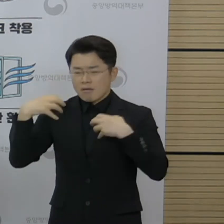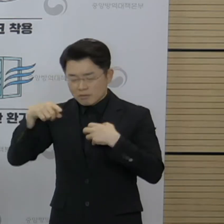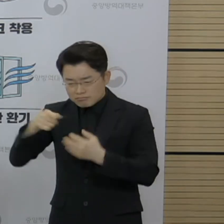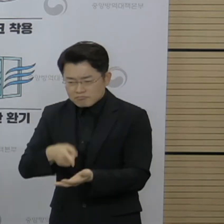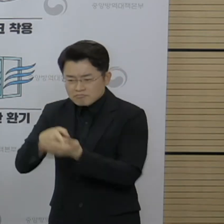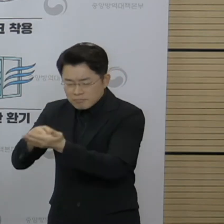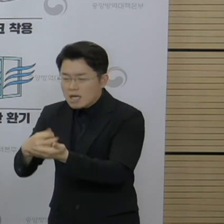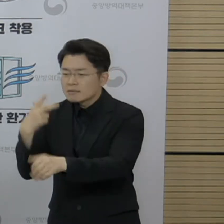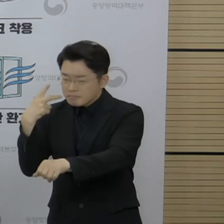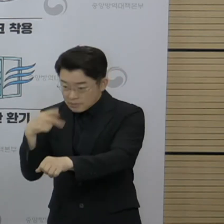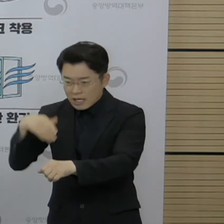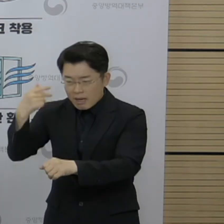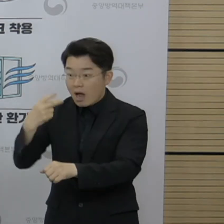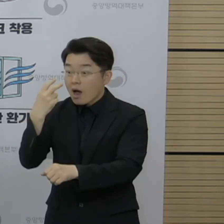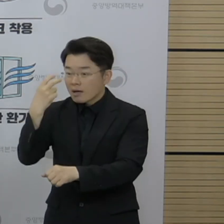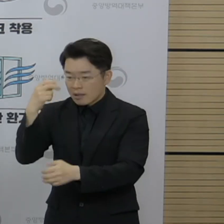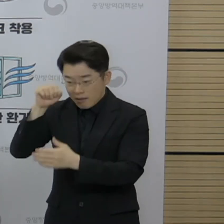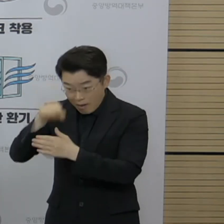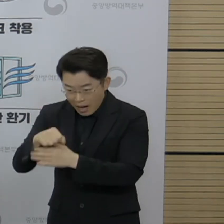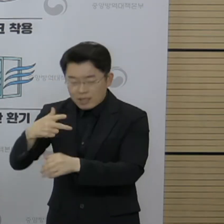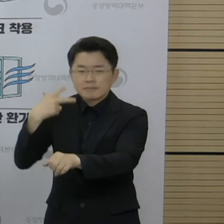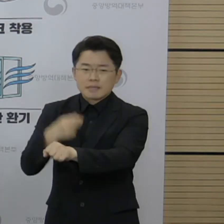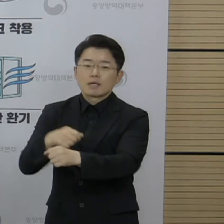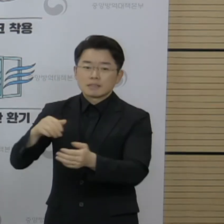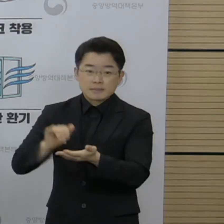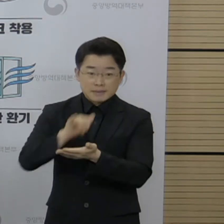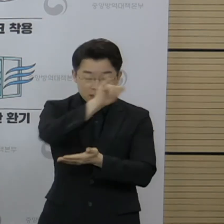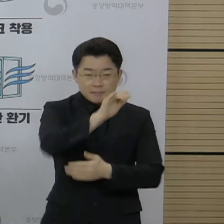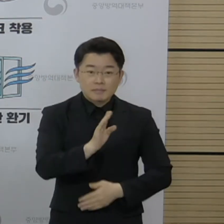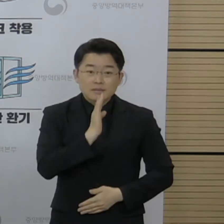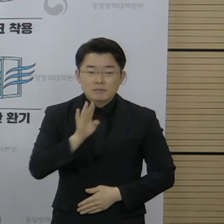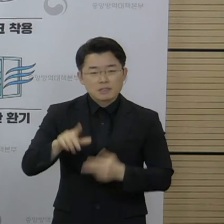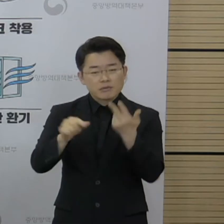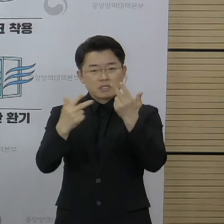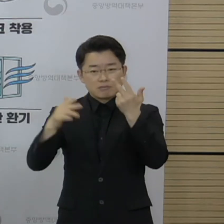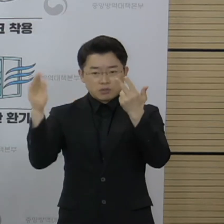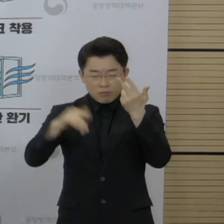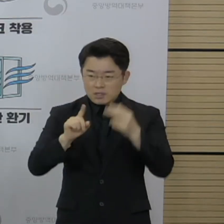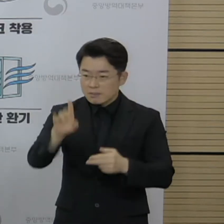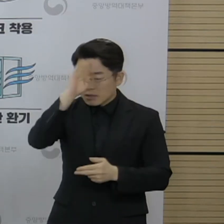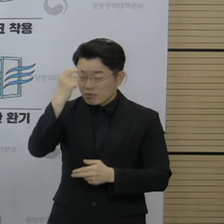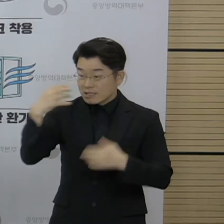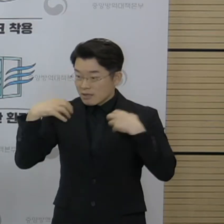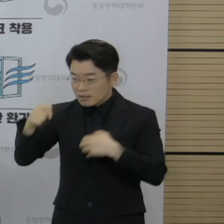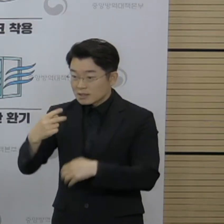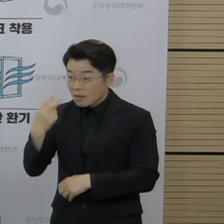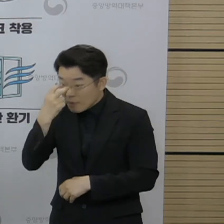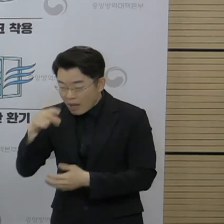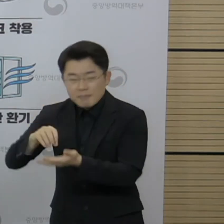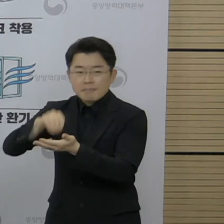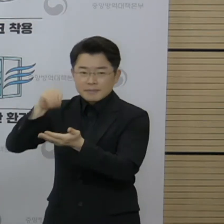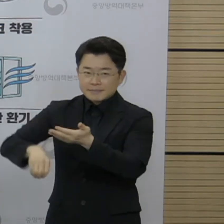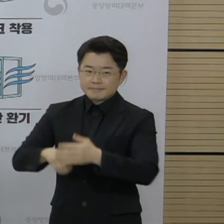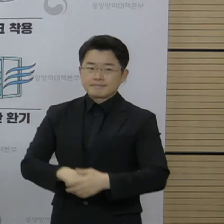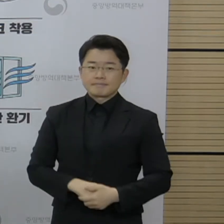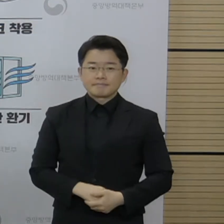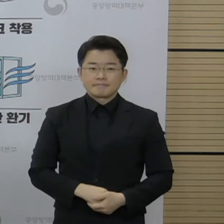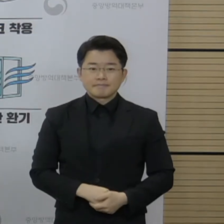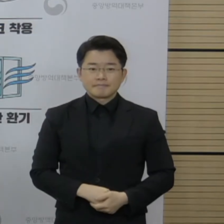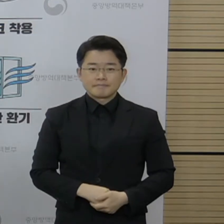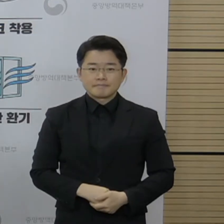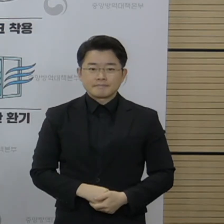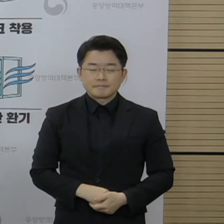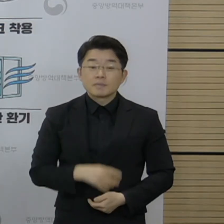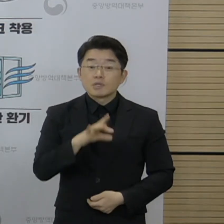7월 7일부터는 질병관리청의 승인 절차가 생략됩니다. 다만 중앙